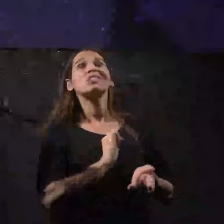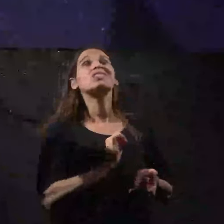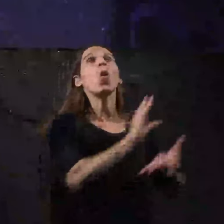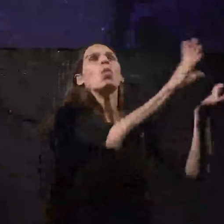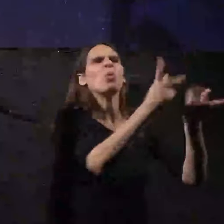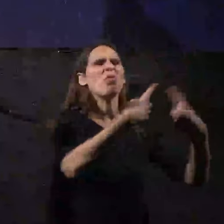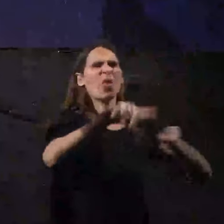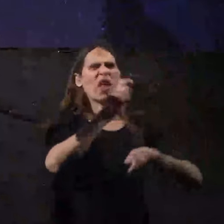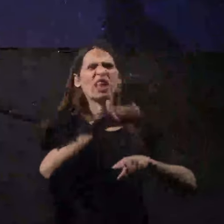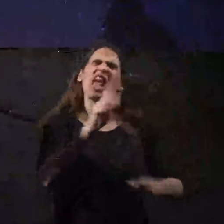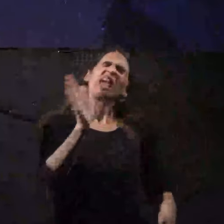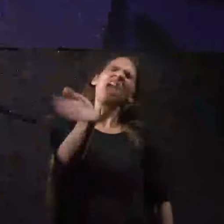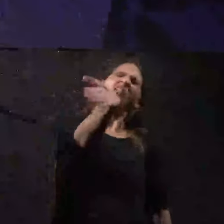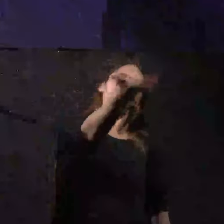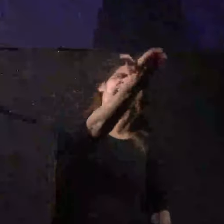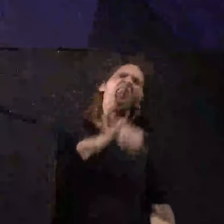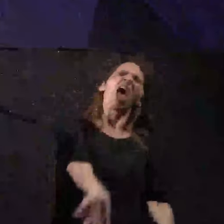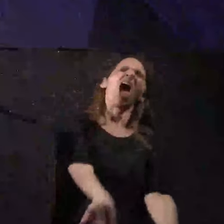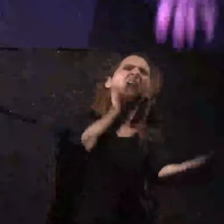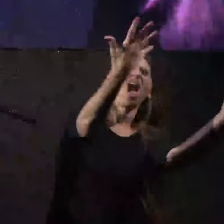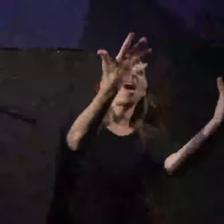הכנסת יאללה יאללה